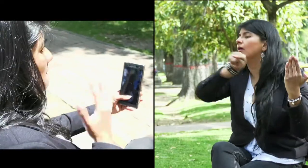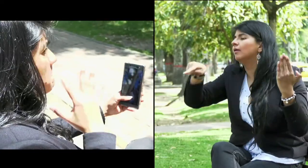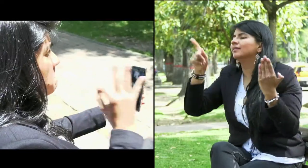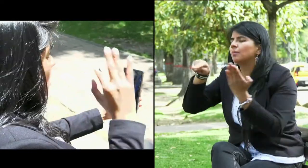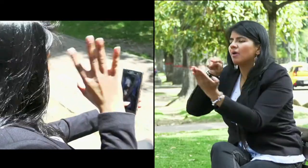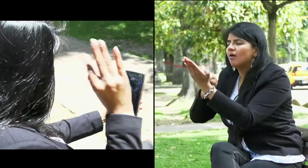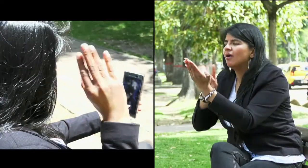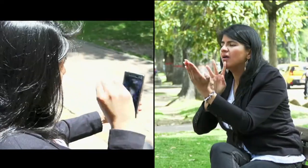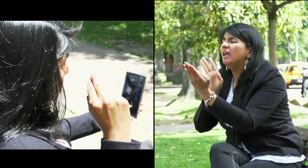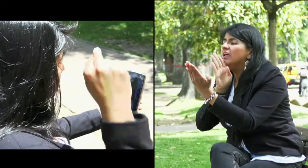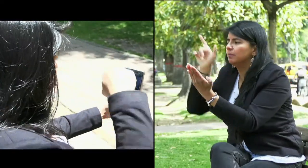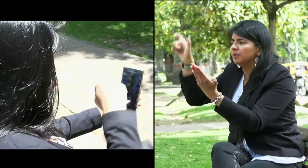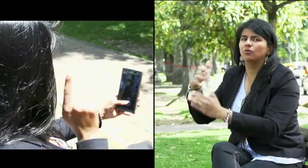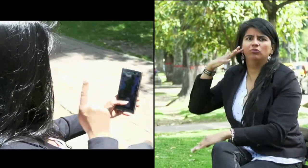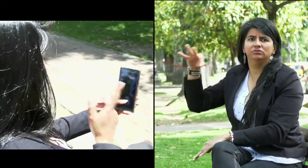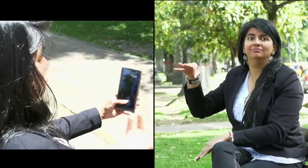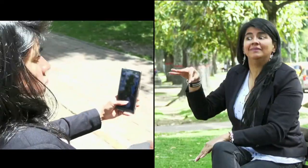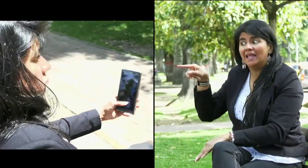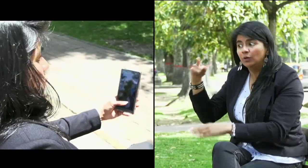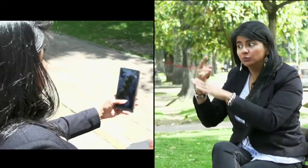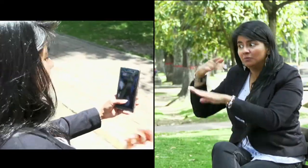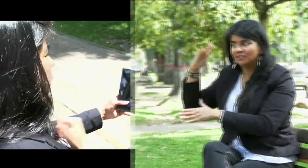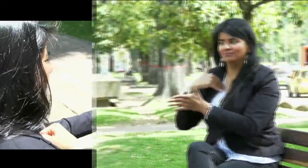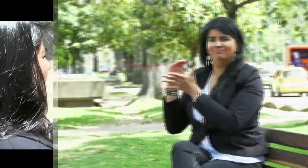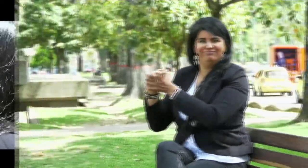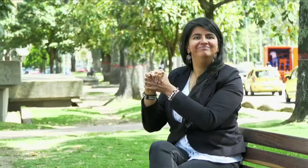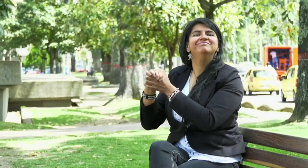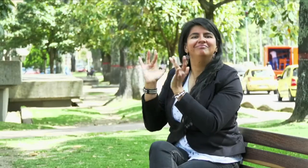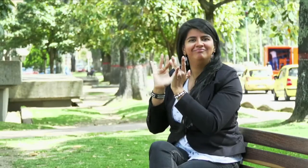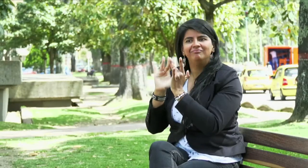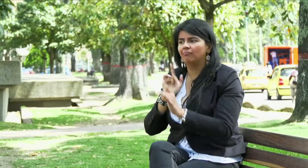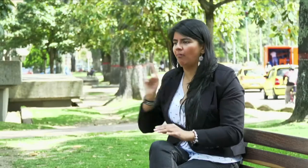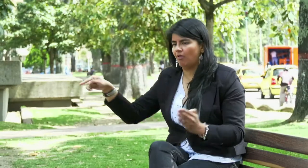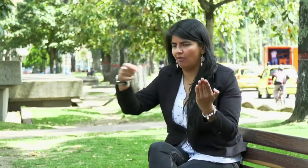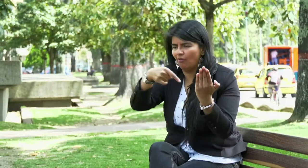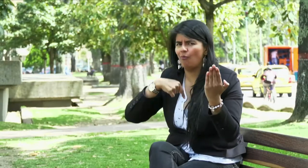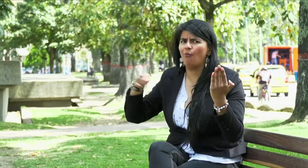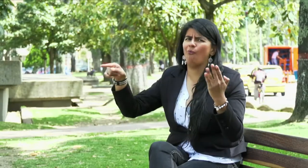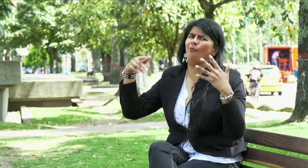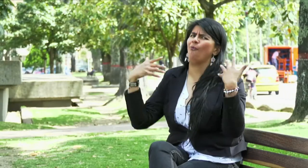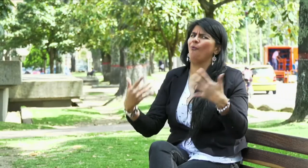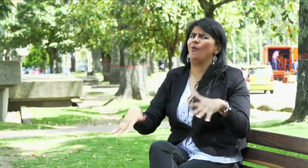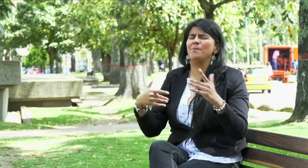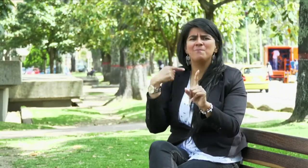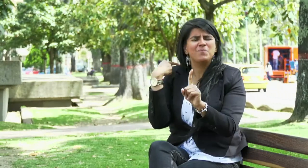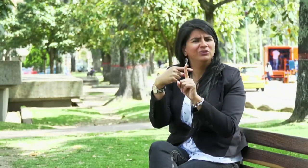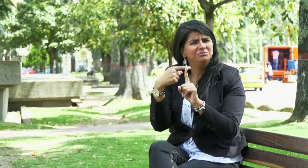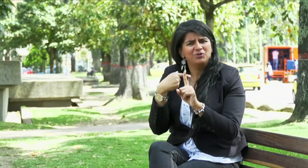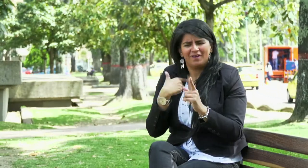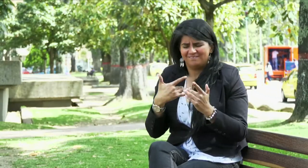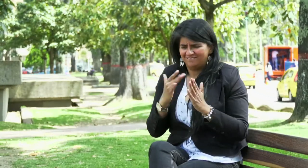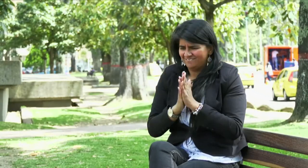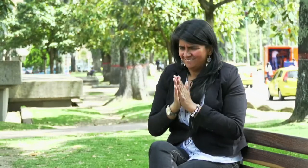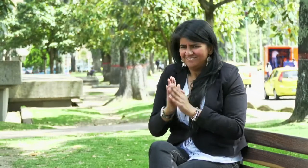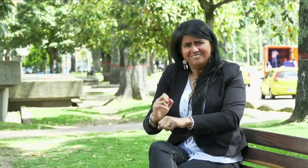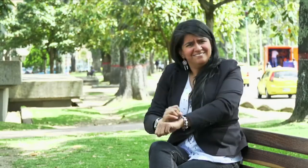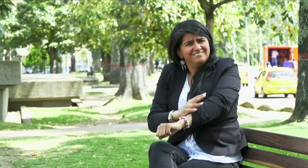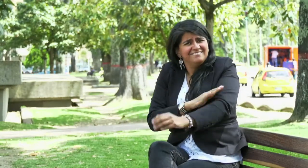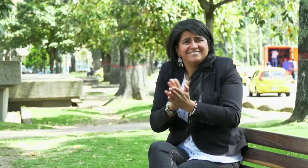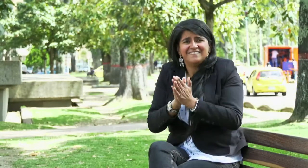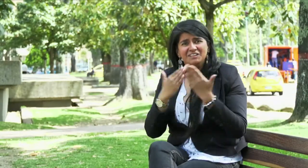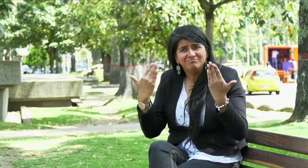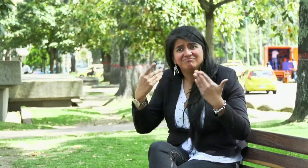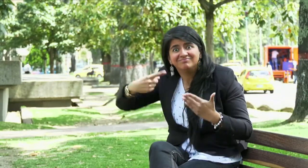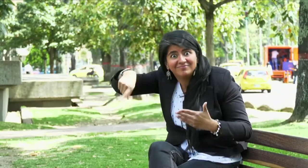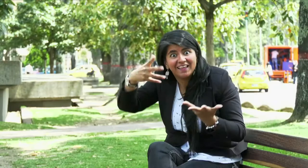más integrada socialmente ya que puedo comunicarme con las personas oyentes a quien quiero dejarles un mensaje, un saludo, alguna información. Me